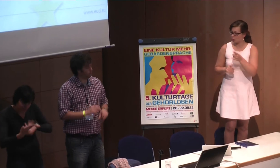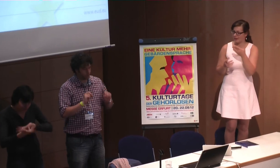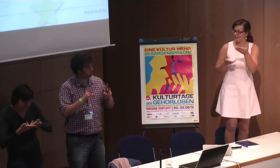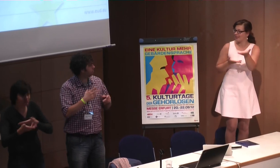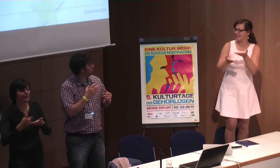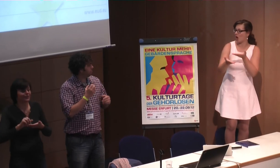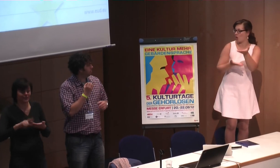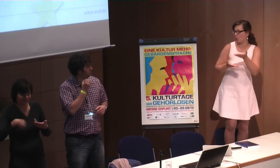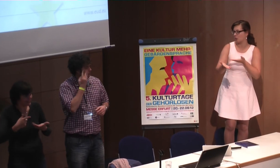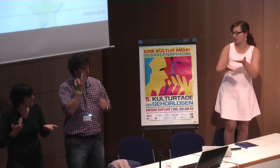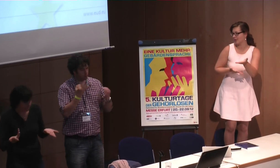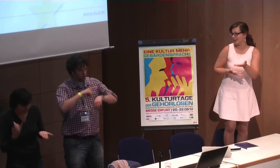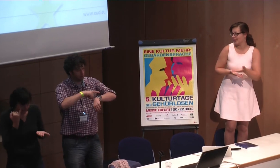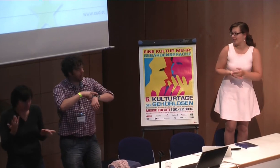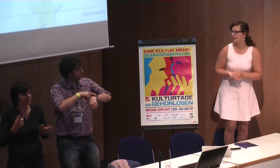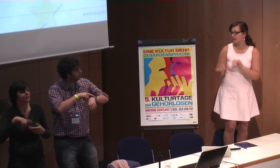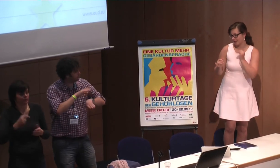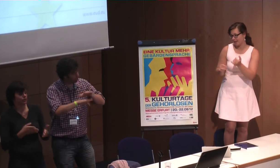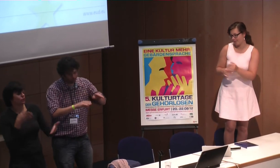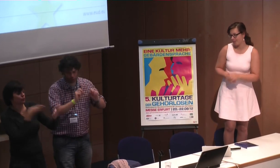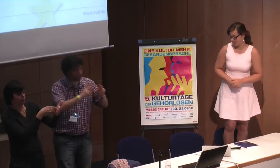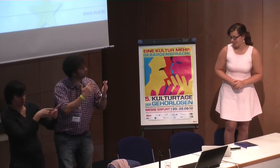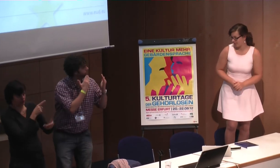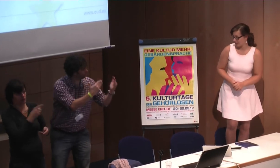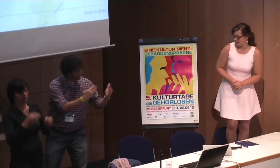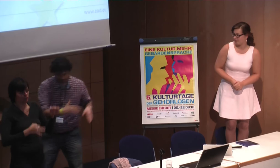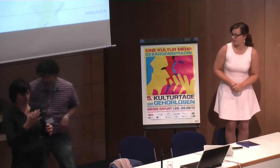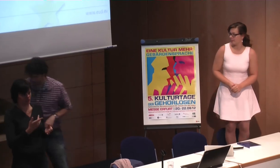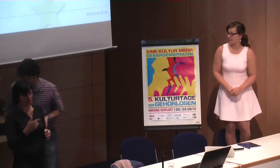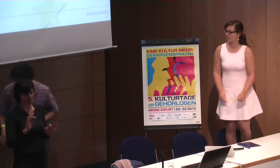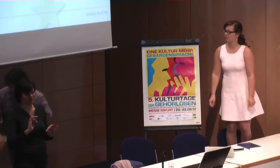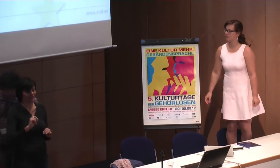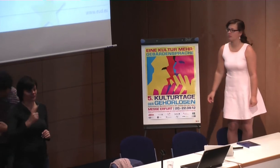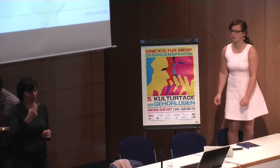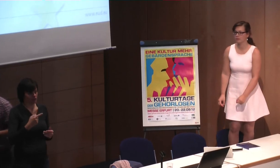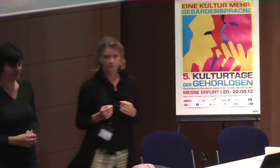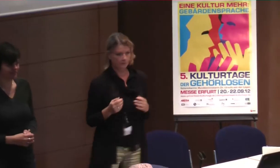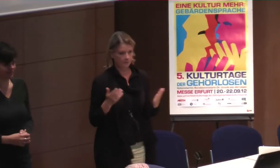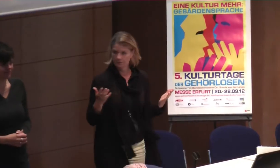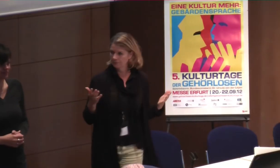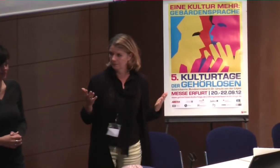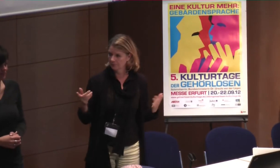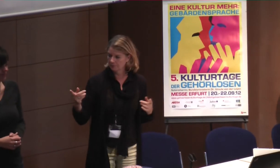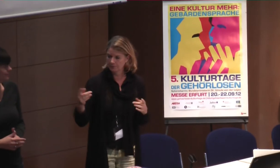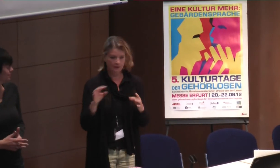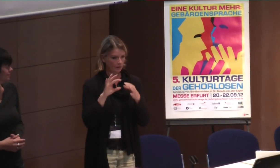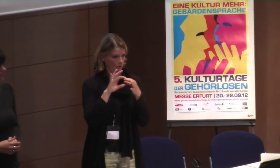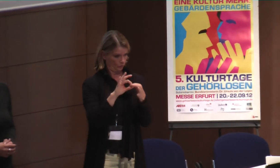Rechtsweg zu beschreiten. Weil erst mal sollte man den Dialog suchen. Ich denke, das ist viel wichtiger. vielen Dank. Zusammenhang mit dem Thema, also